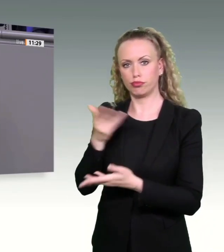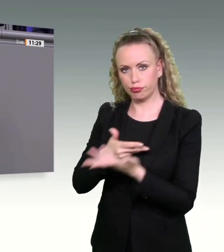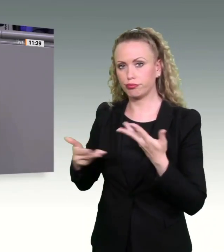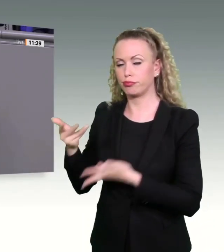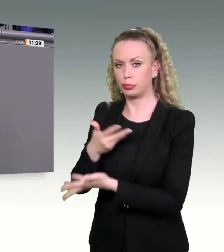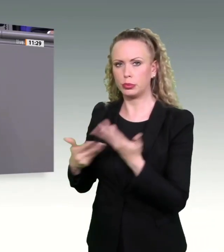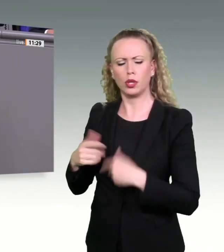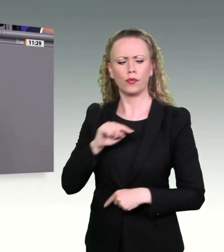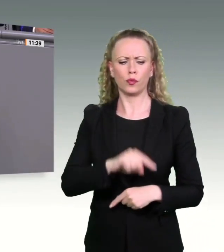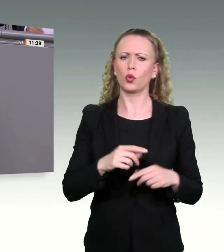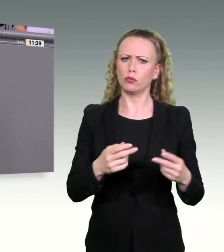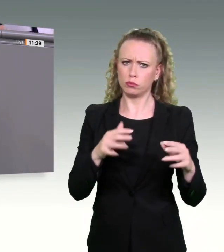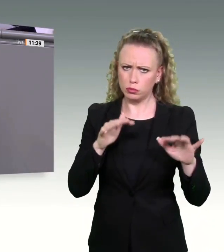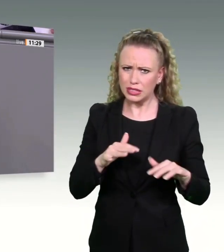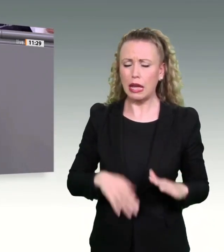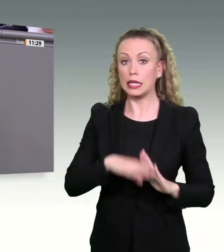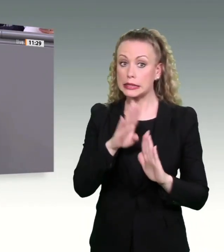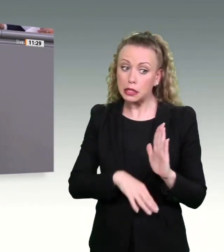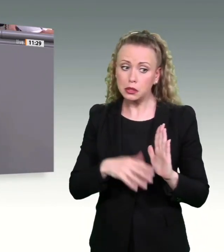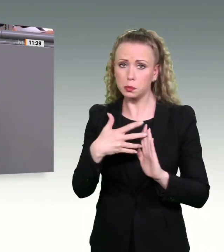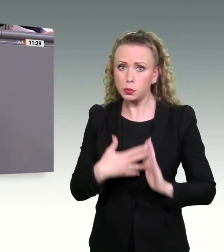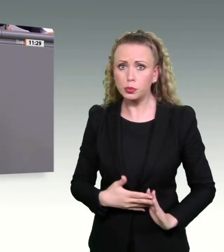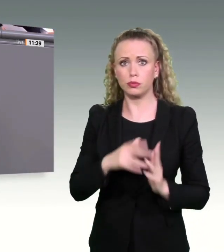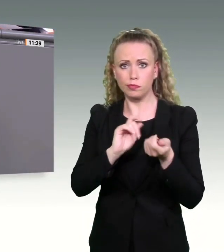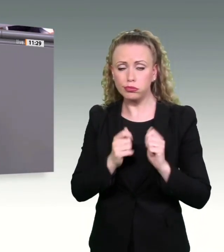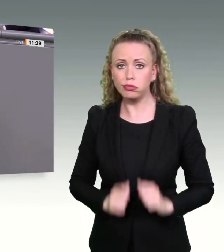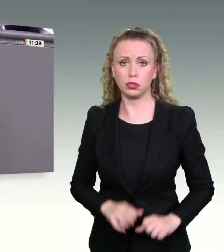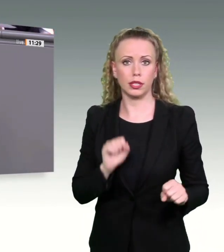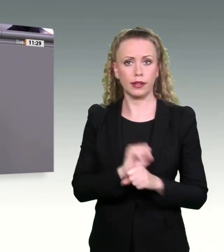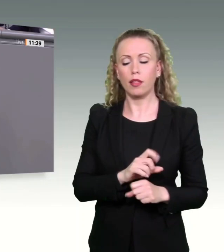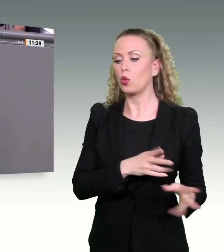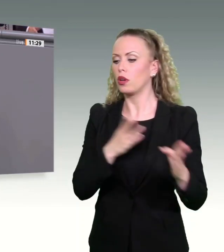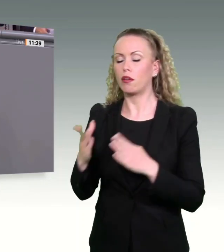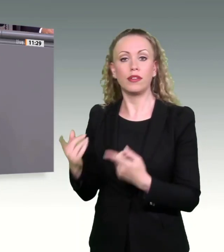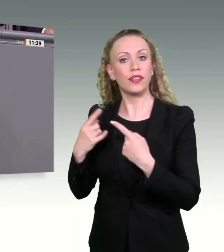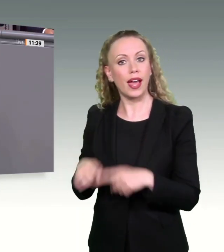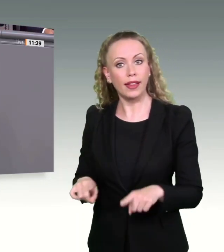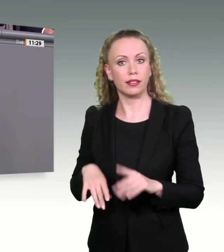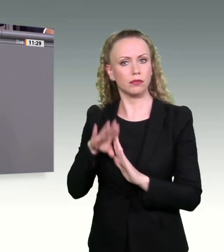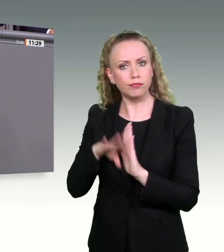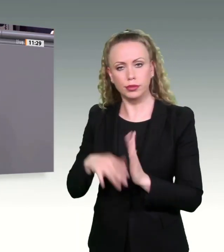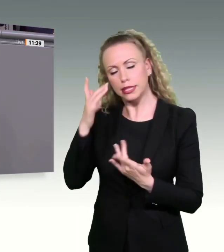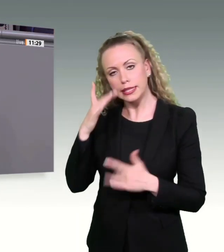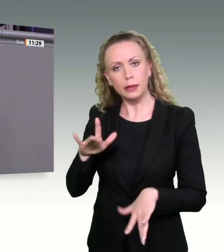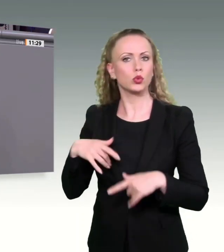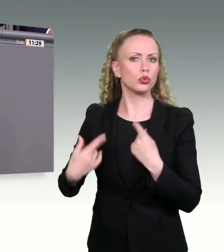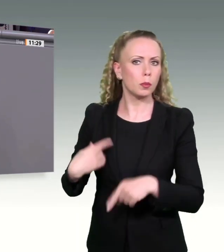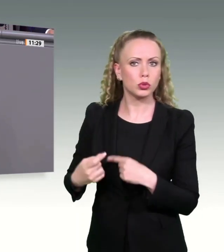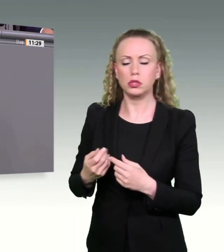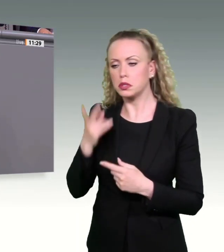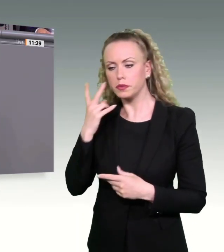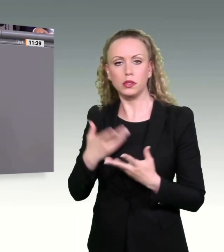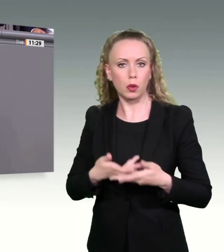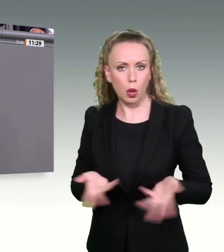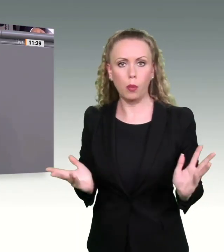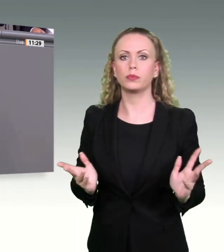Gesetze, plant Verschlankungen und analysiert sachgerecht die Ursachen für zu lange Genehmigungsprozesse. Es ist beinahe